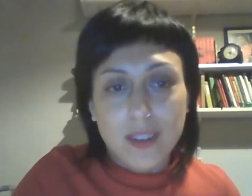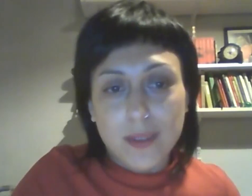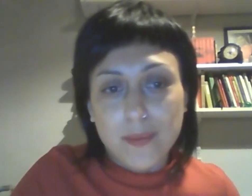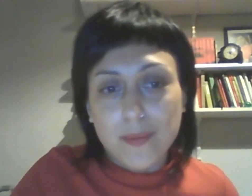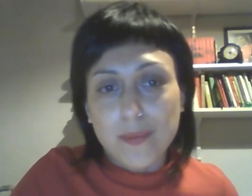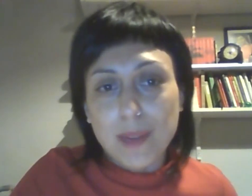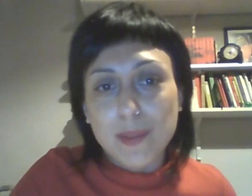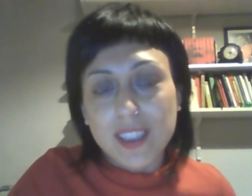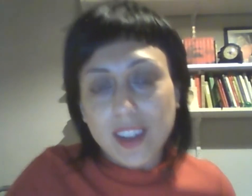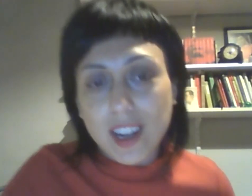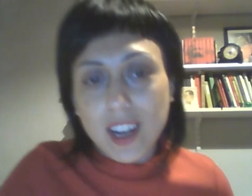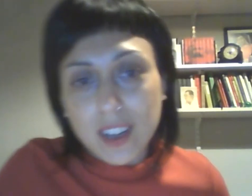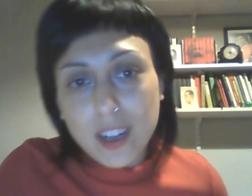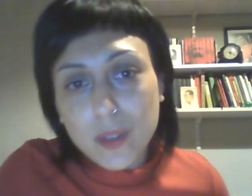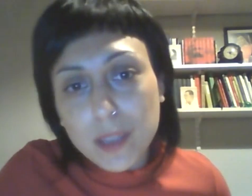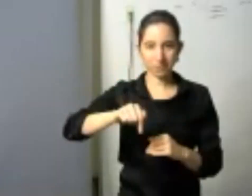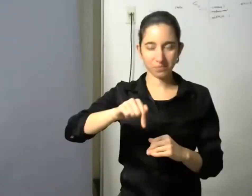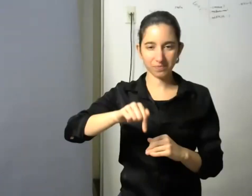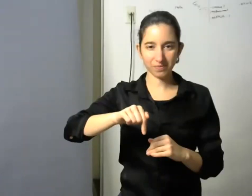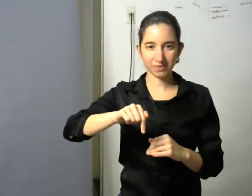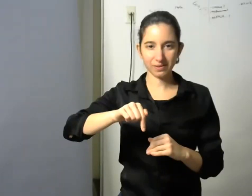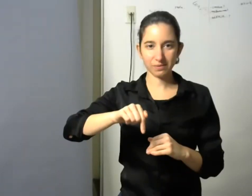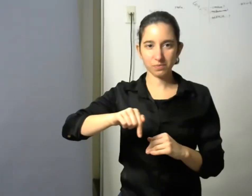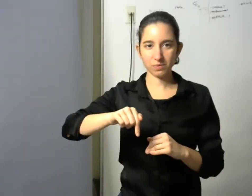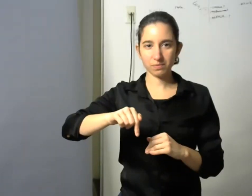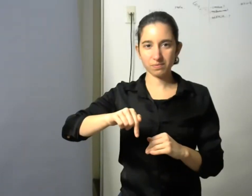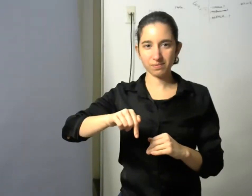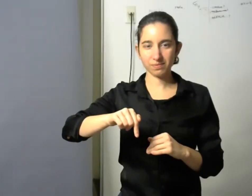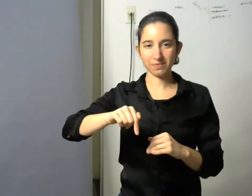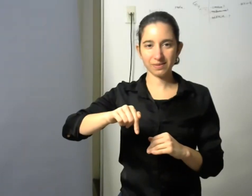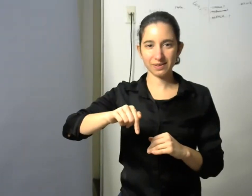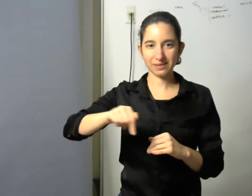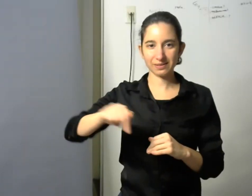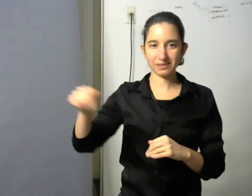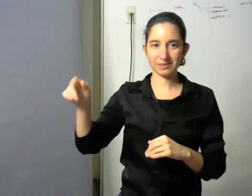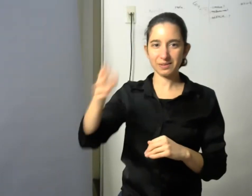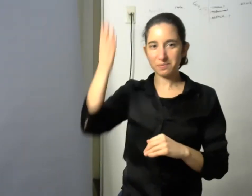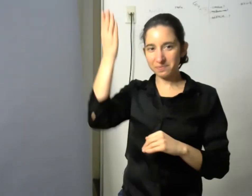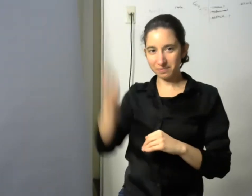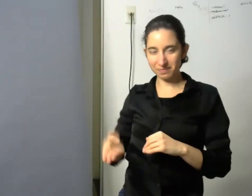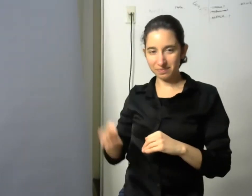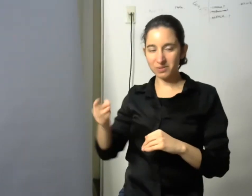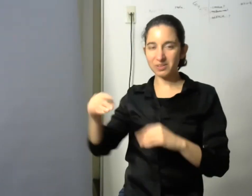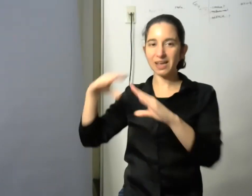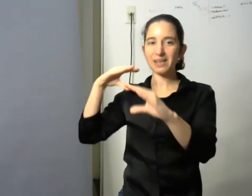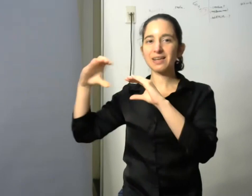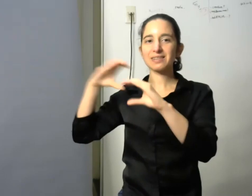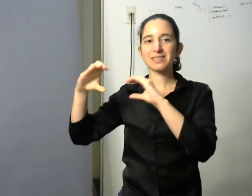vamos a hacer la última invitación de la moderadora de comentarios así que si estás preparada